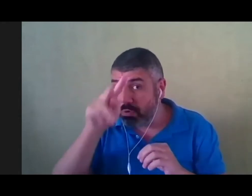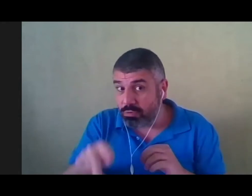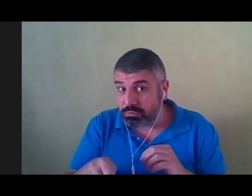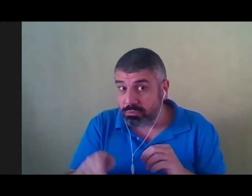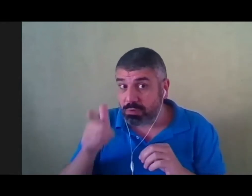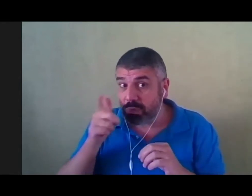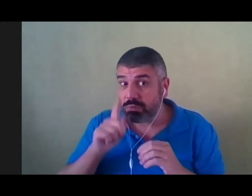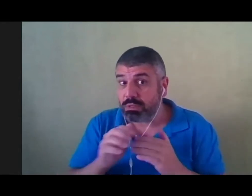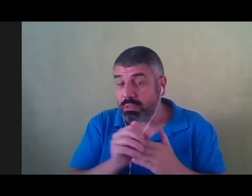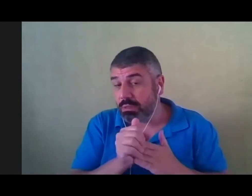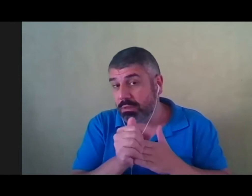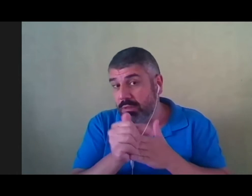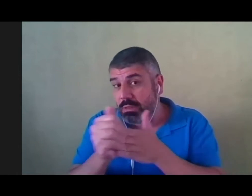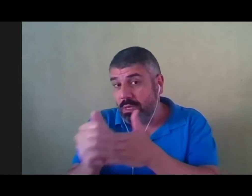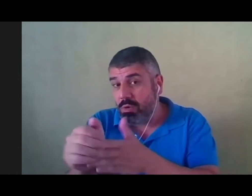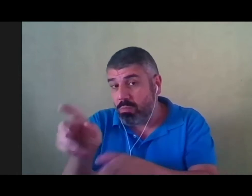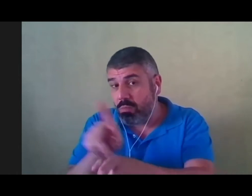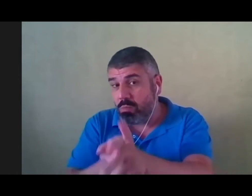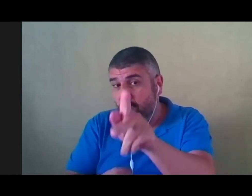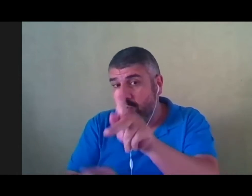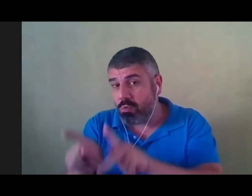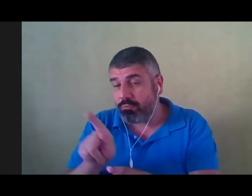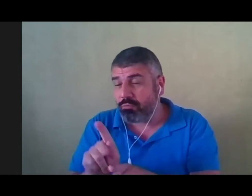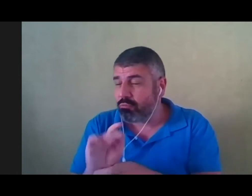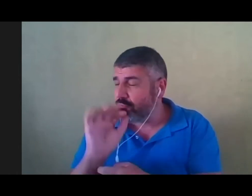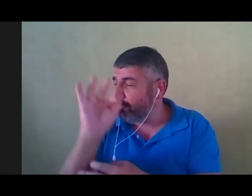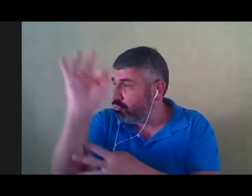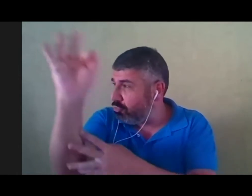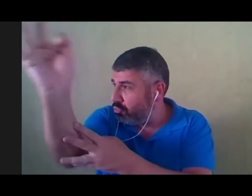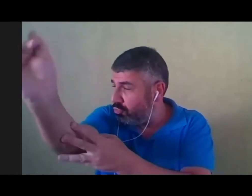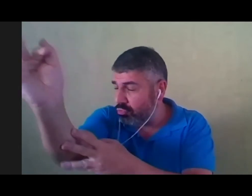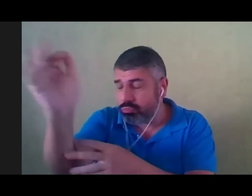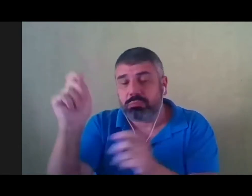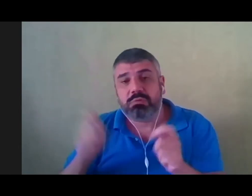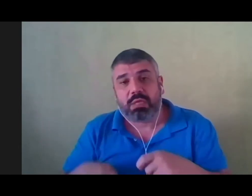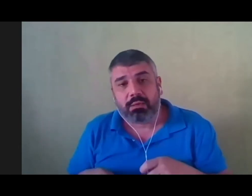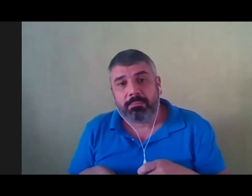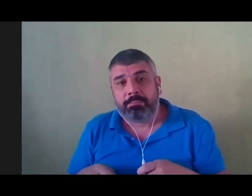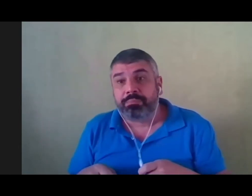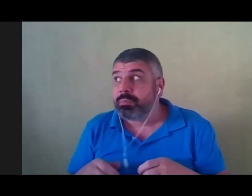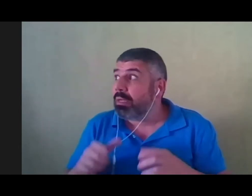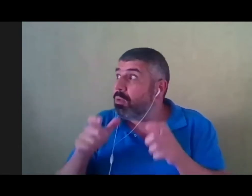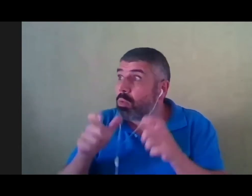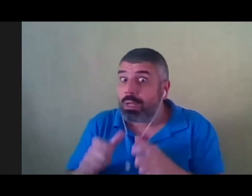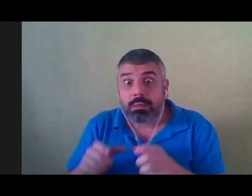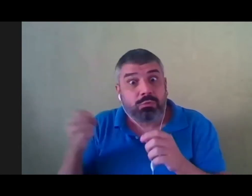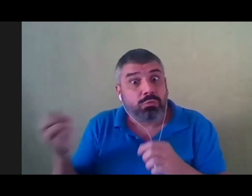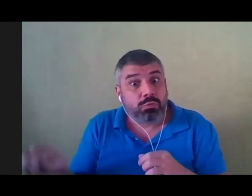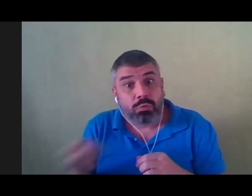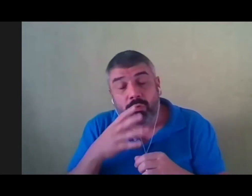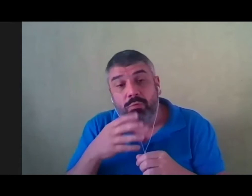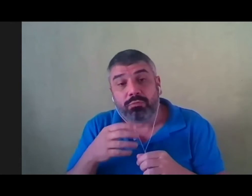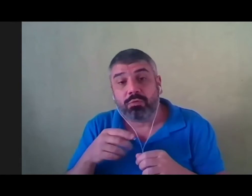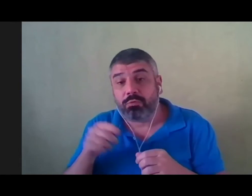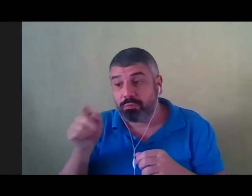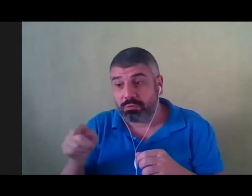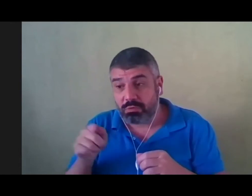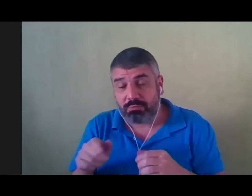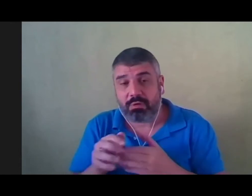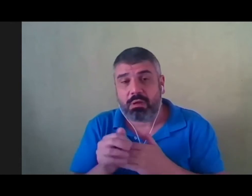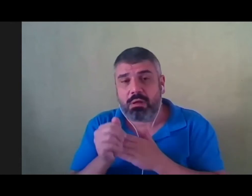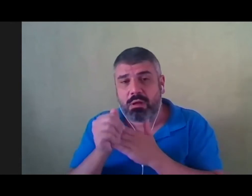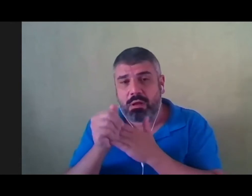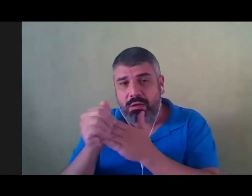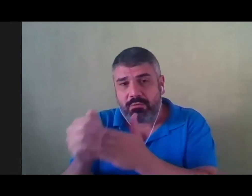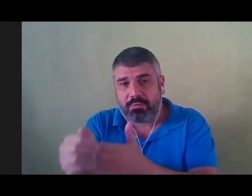guiar o seu povo. Lá na outra terra. Lá na morada nova. Você vai guiar a alegria